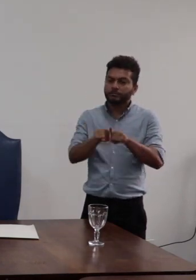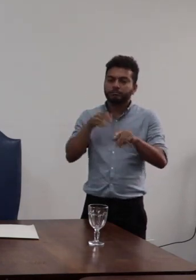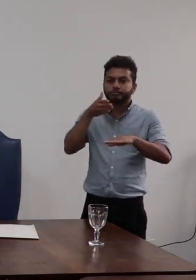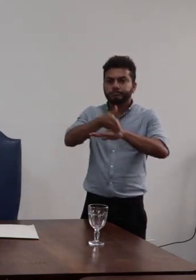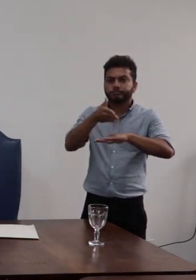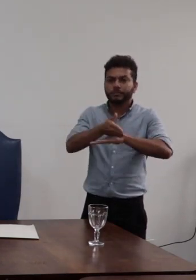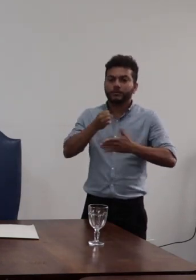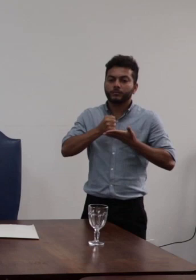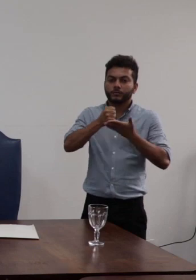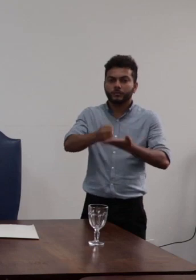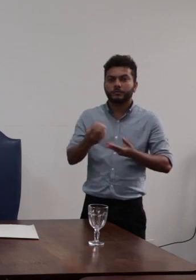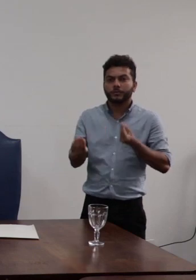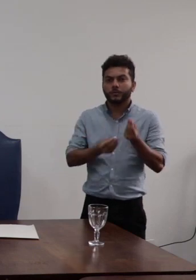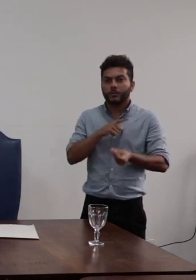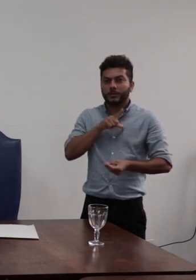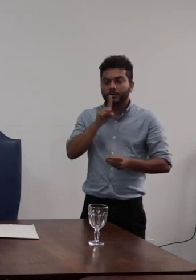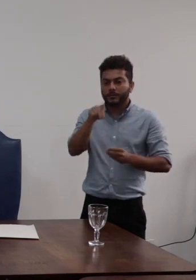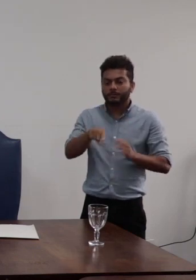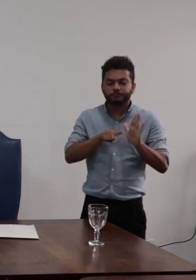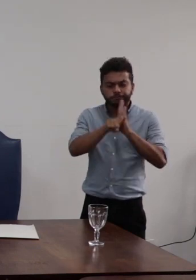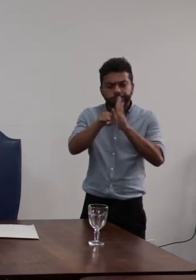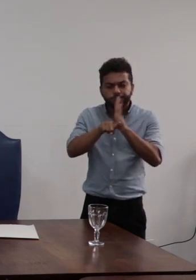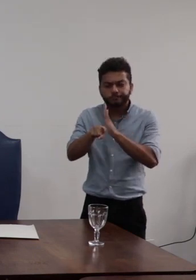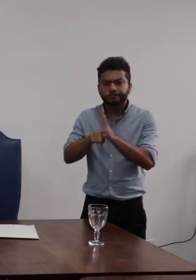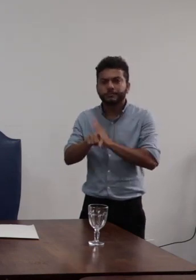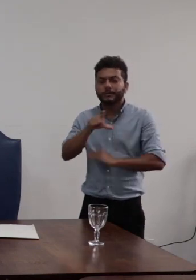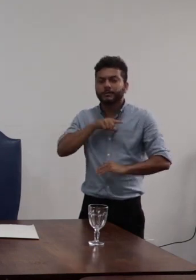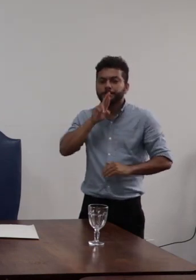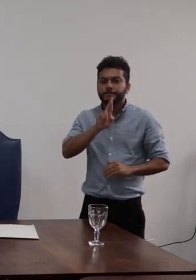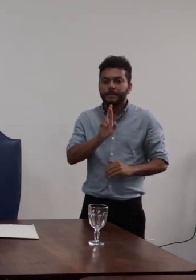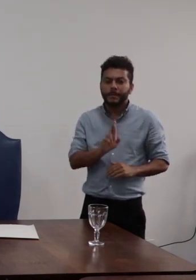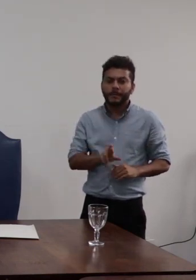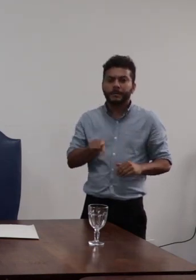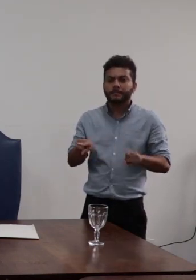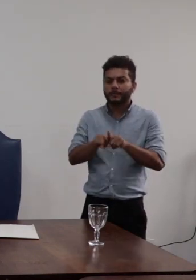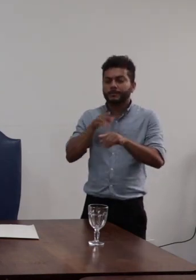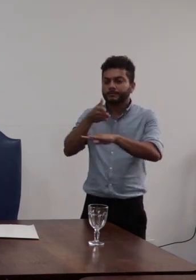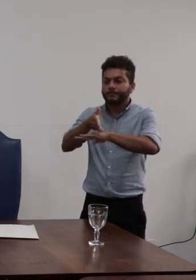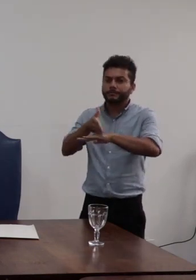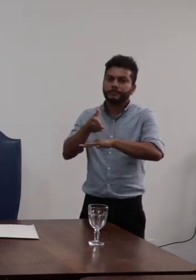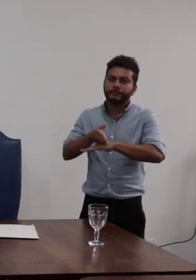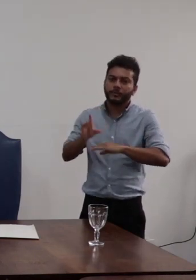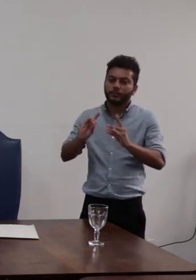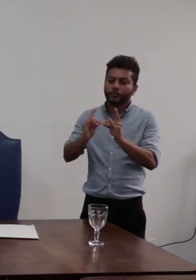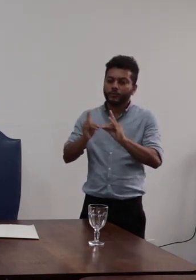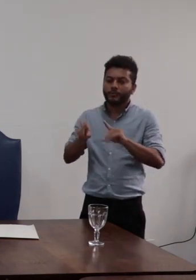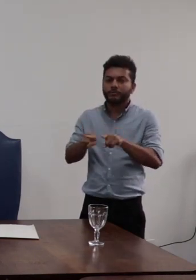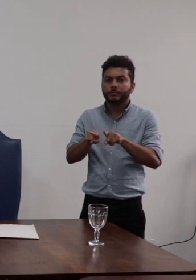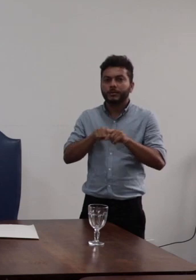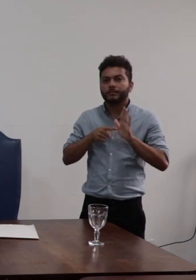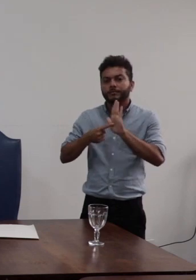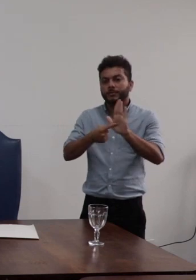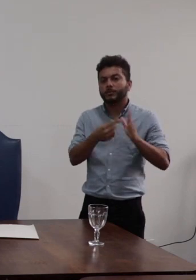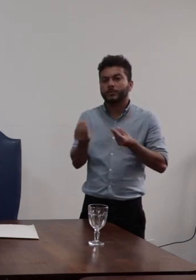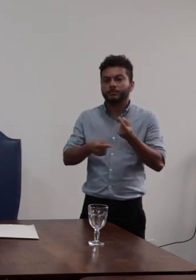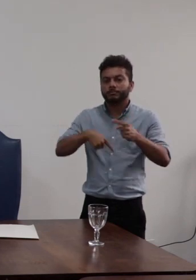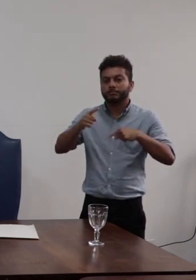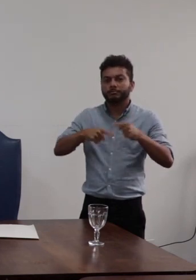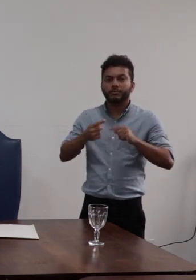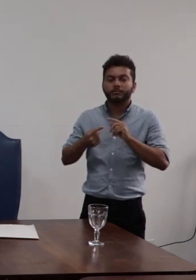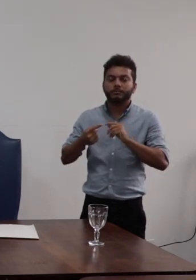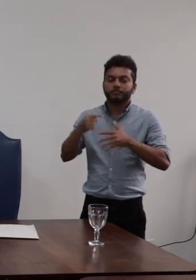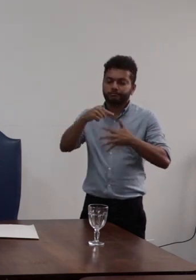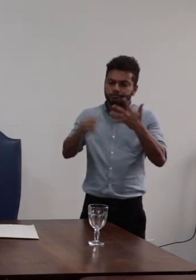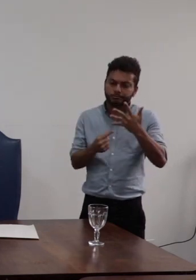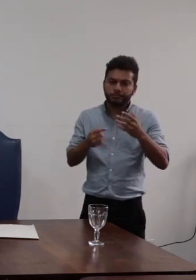colaborando aí preenchendo os questionários participando das oficinas apresentando elementos para essa